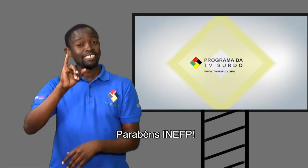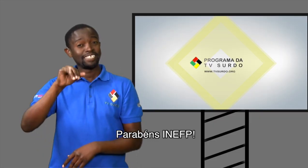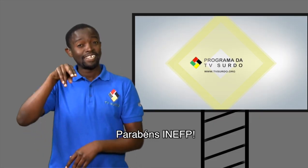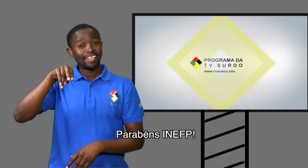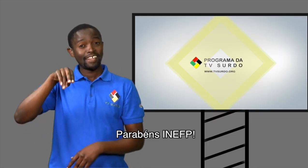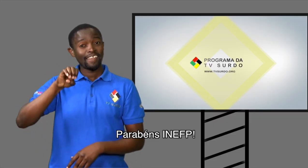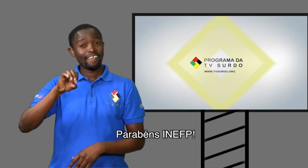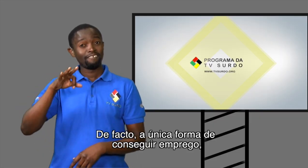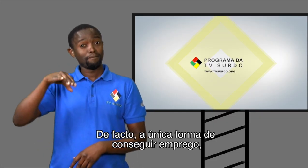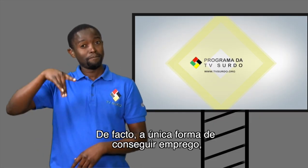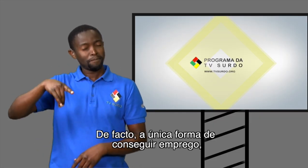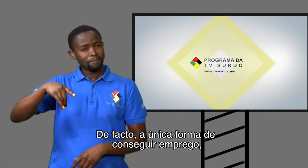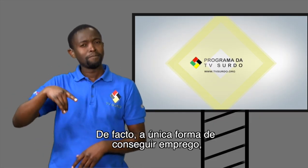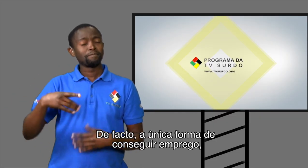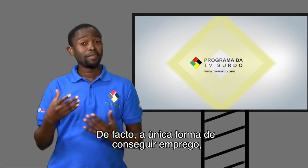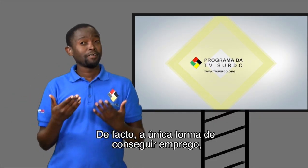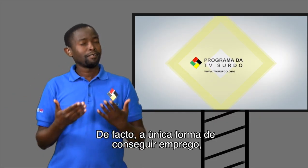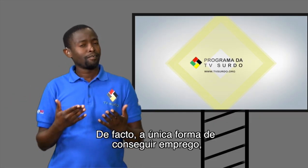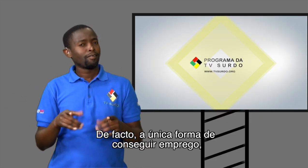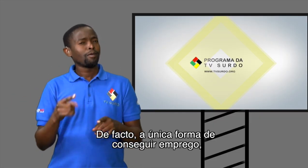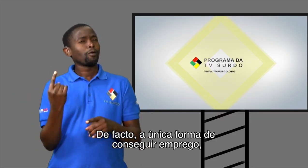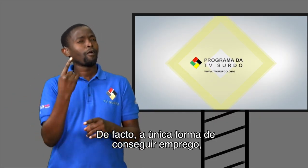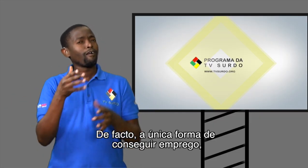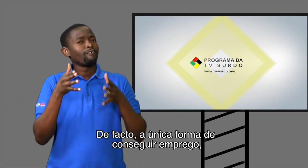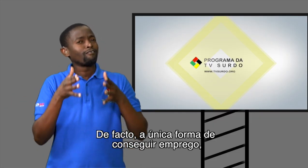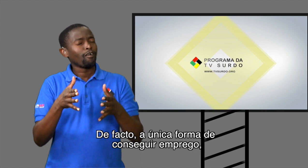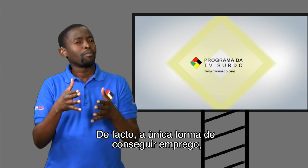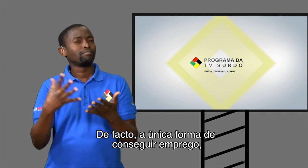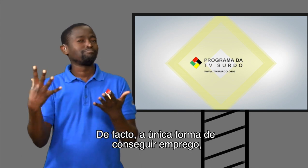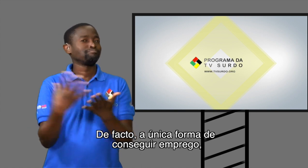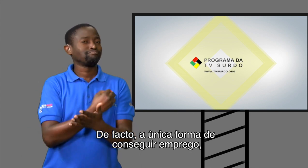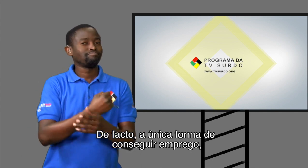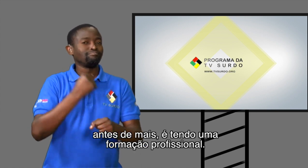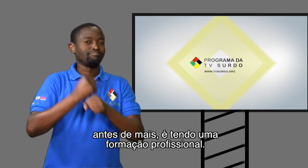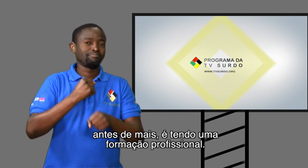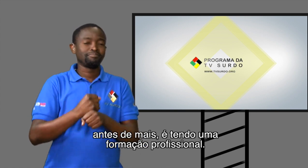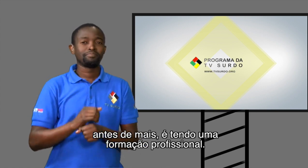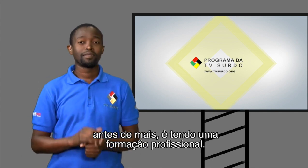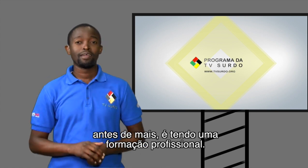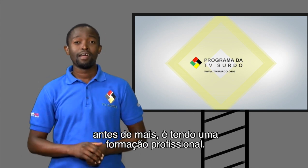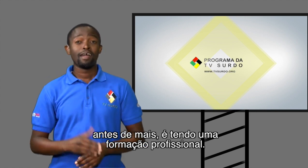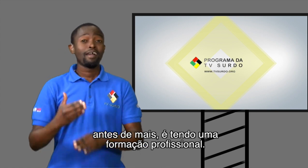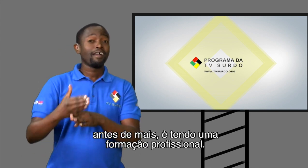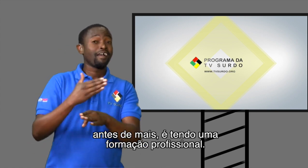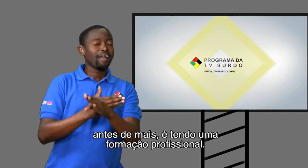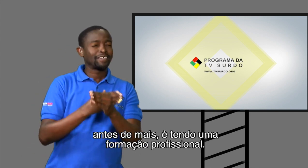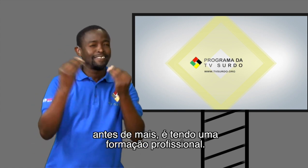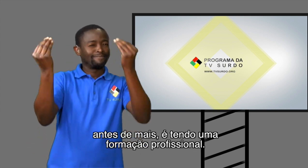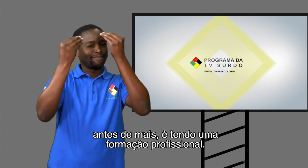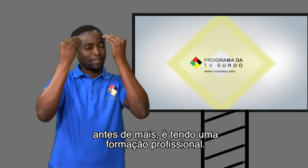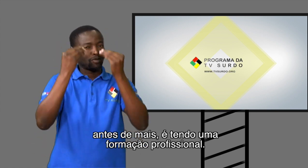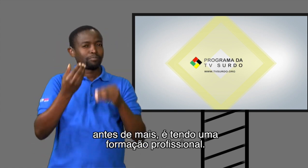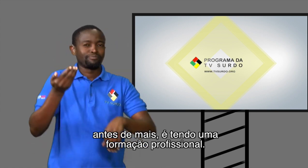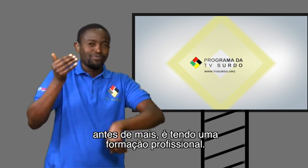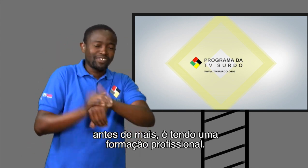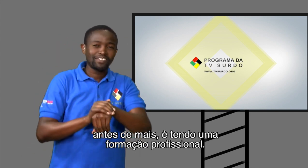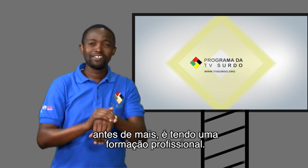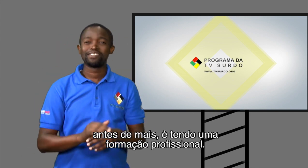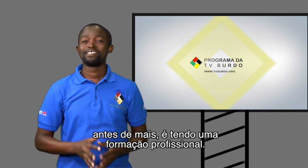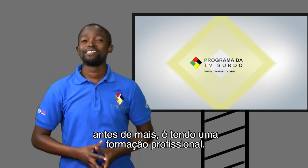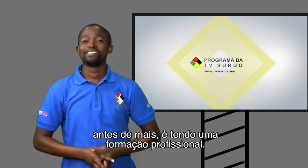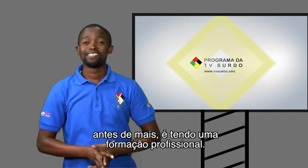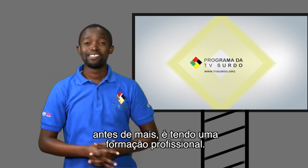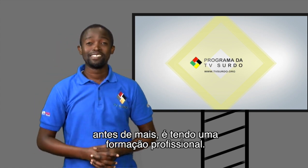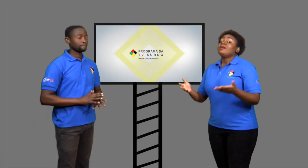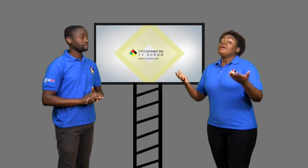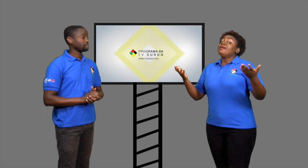Parabéns INEF De fato, a única forma de conseguir emprego Antes de mais É tendo uma formação